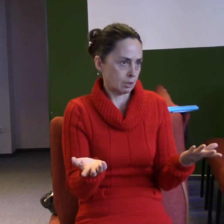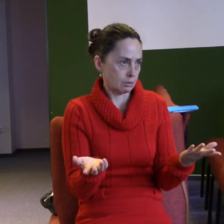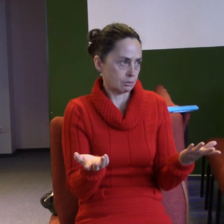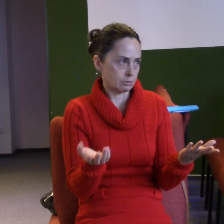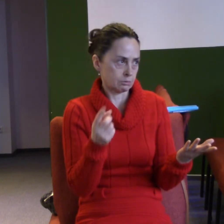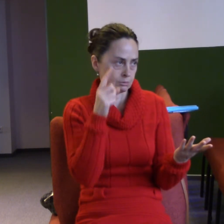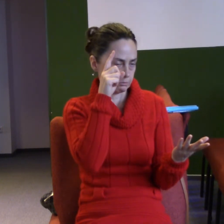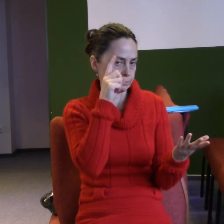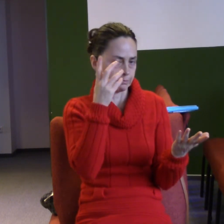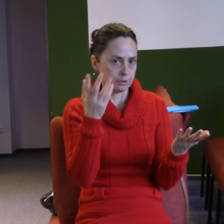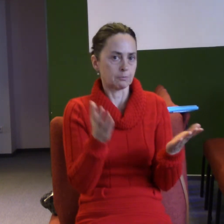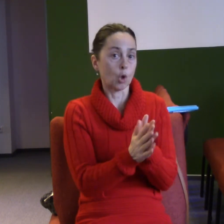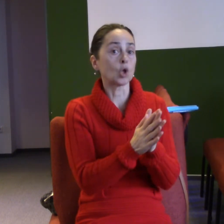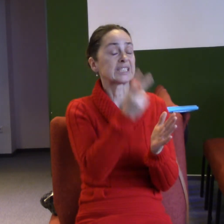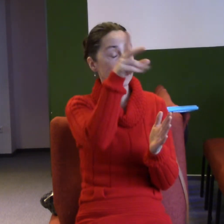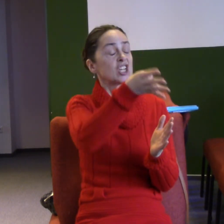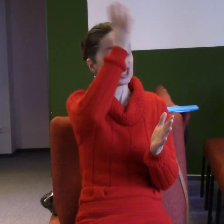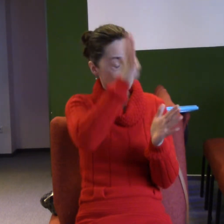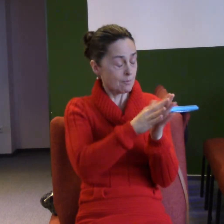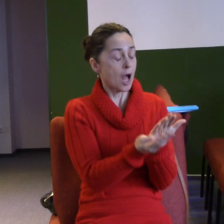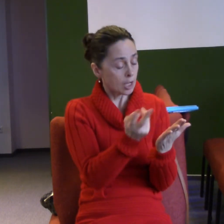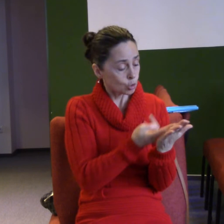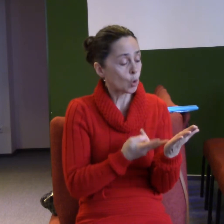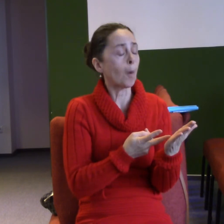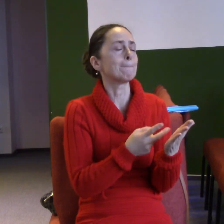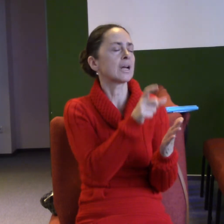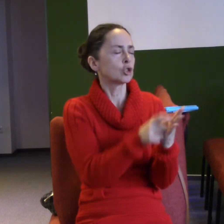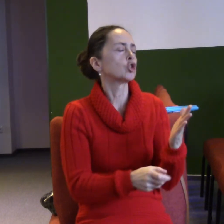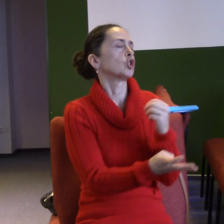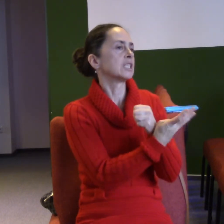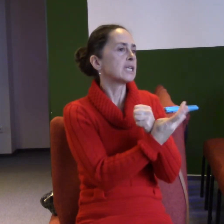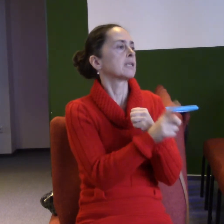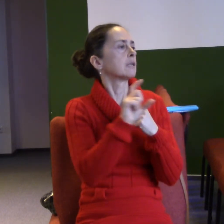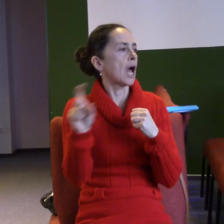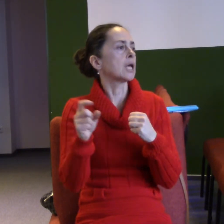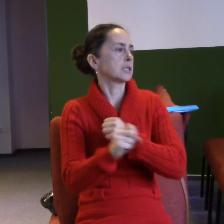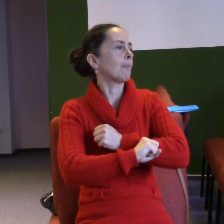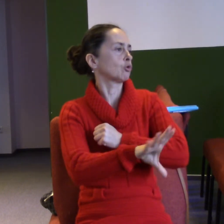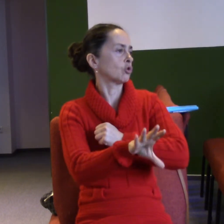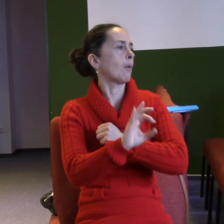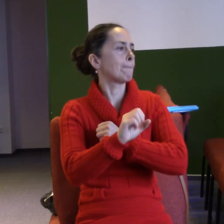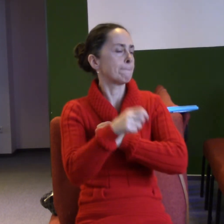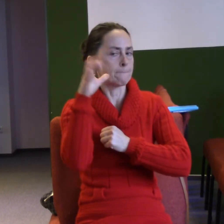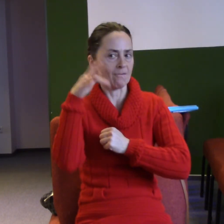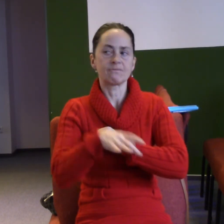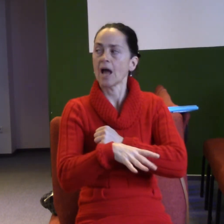Římanům ve 14. kapitole a poštol Pavel křesanou v Římě v 17. verši, takže římanům 14. 17.